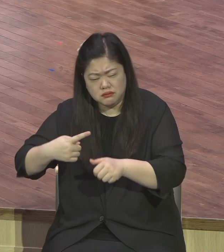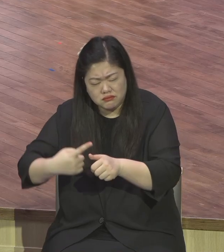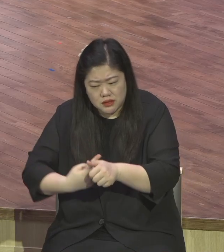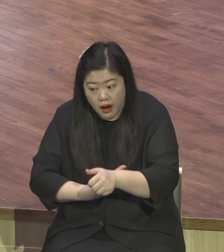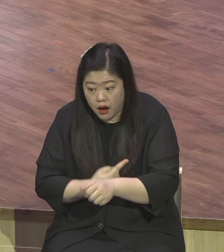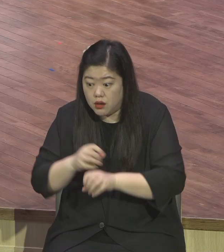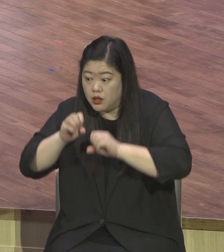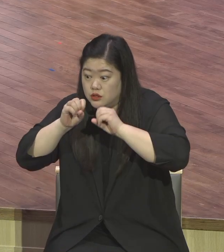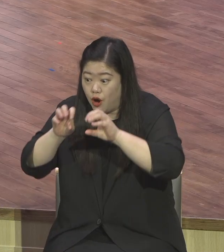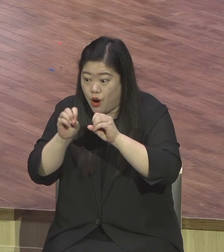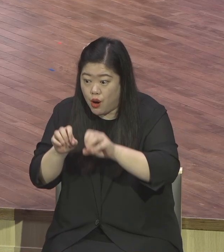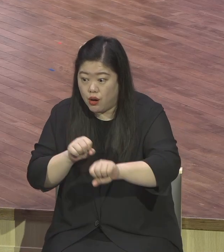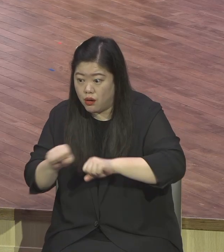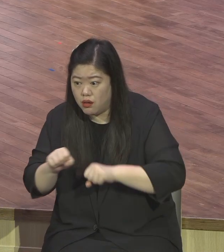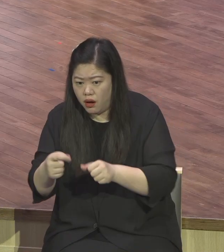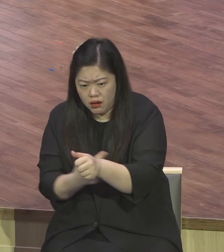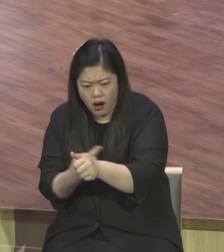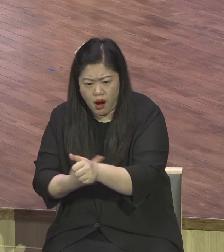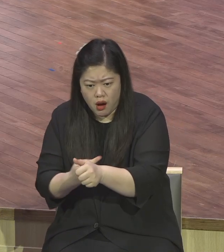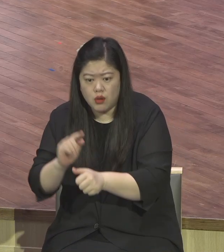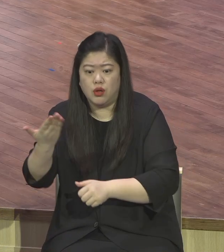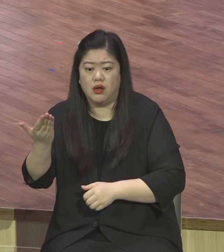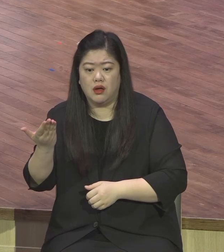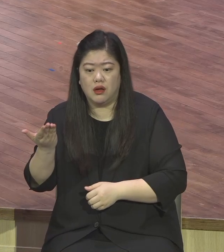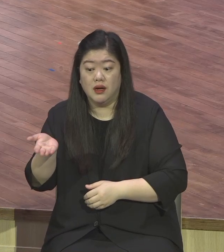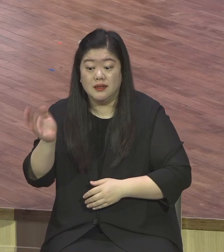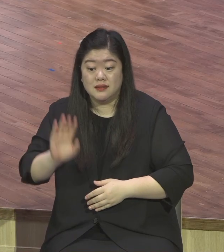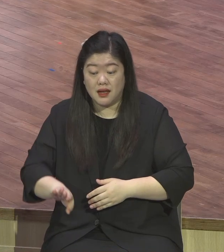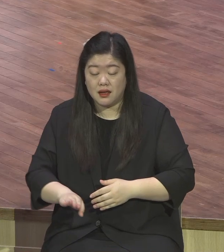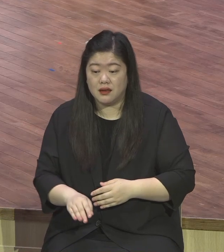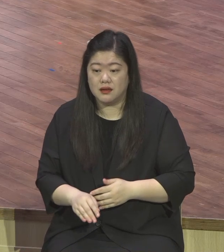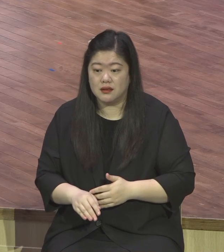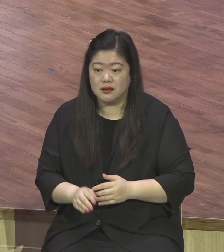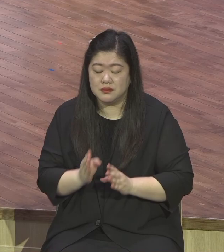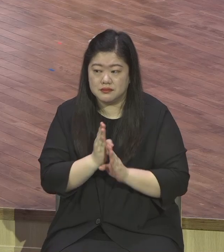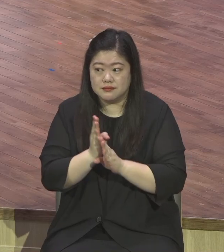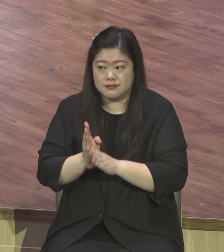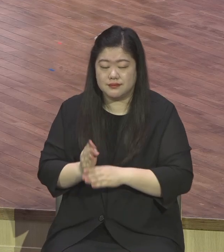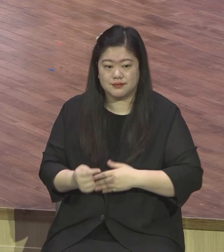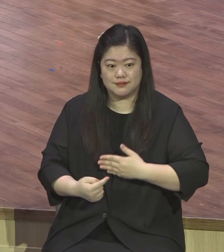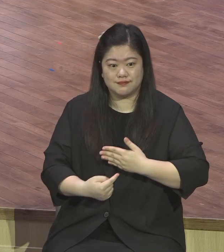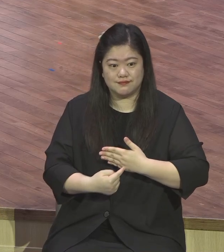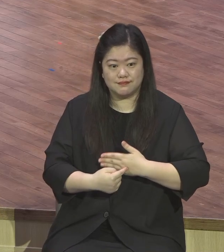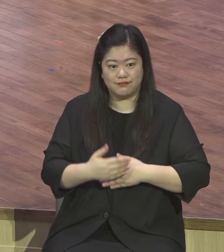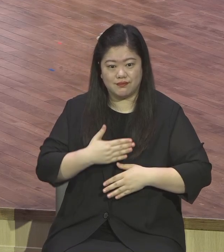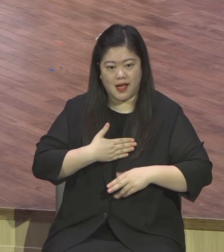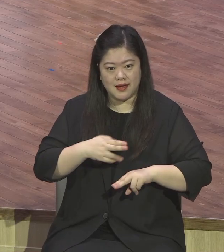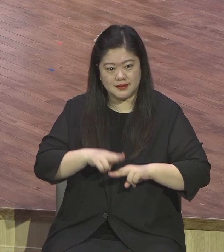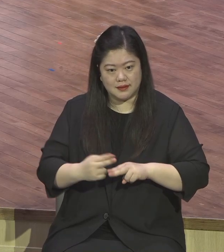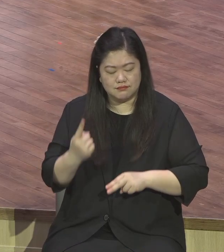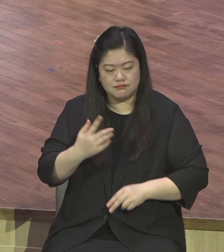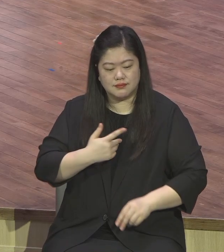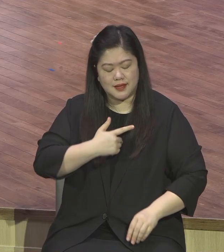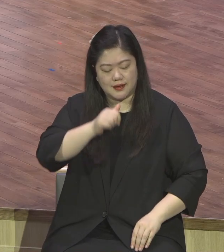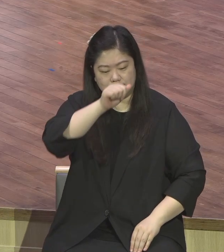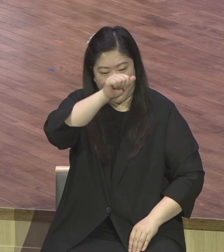교회에 와서 교회 이용하고 자리 싸움하고 어디에 자기 이름 드러내고 자기 파행성하고 그런데 아니에요 교회